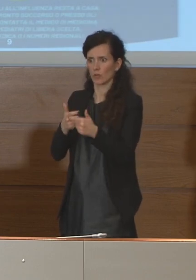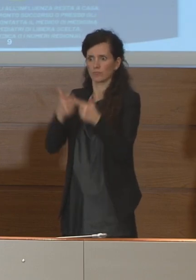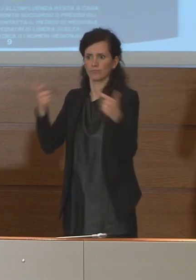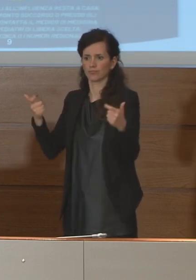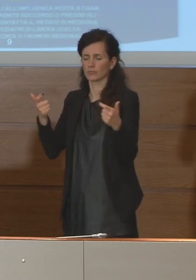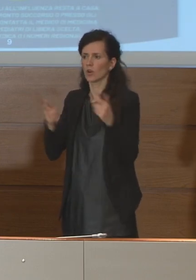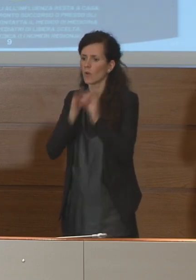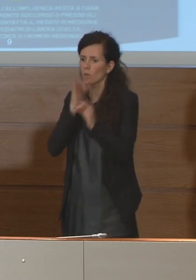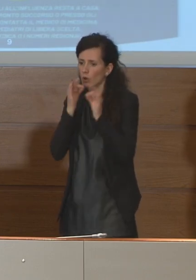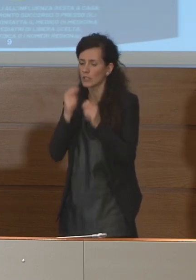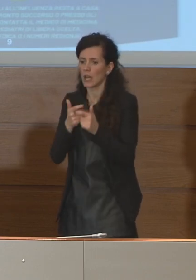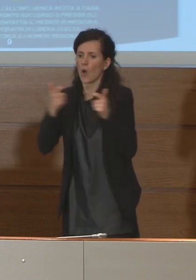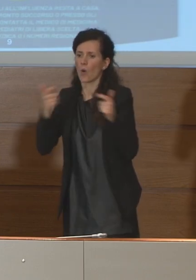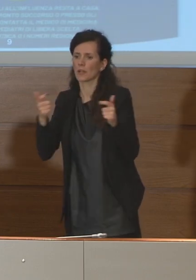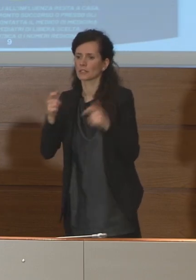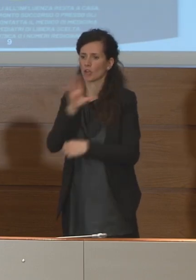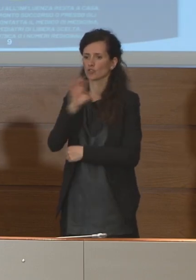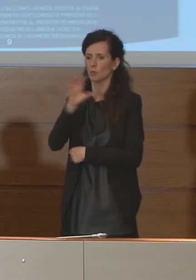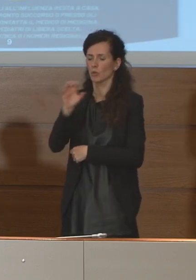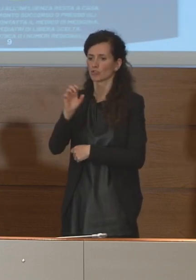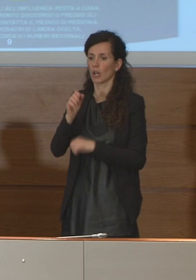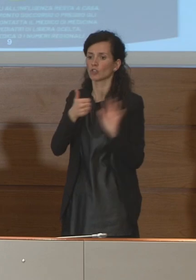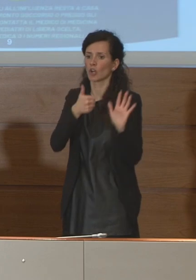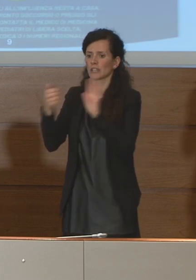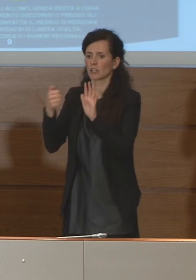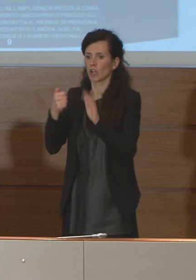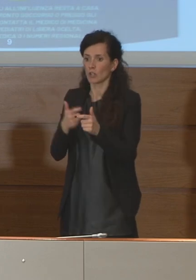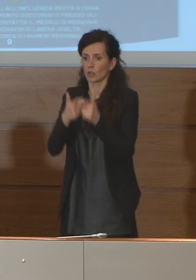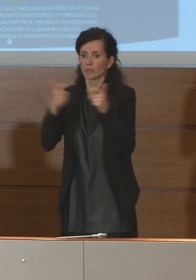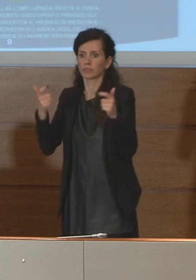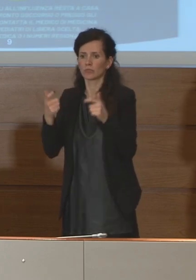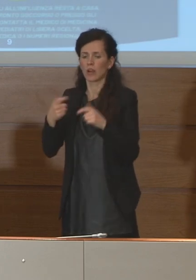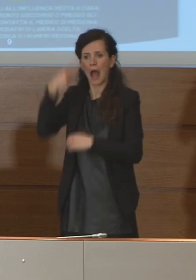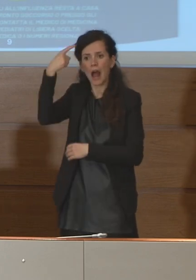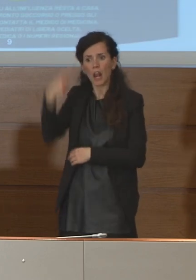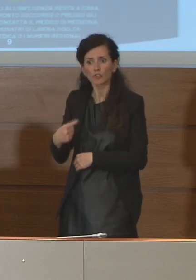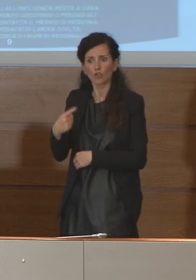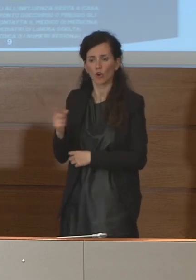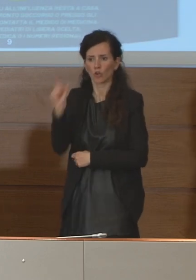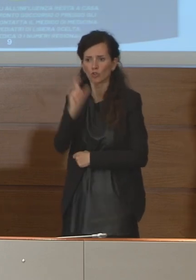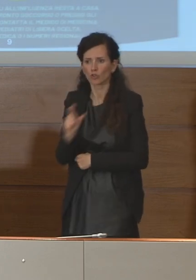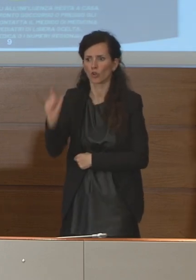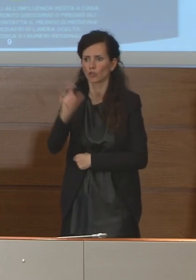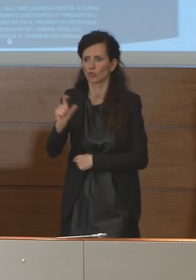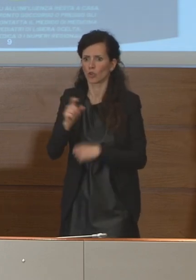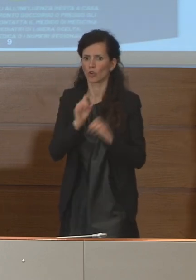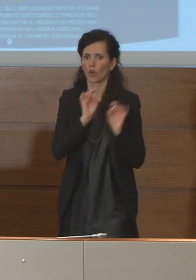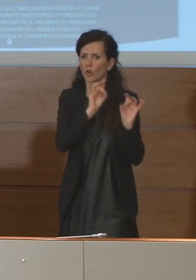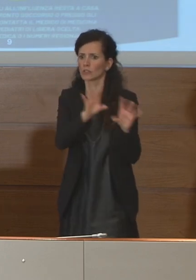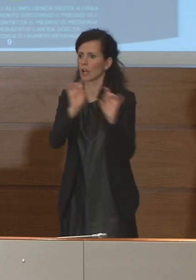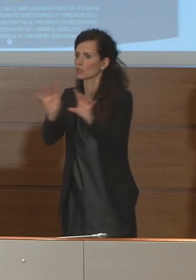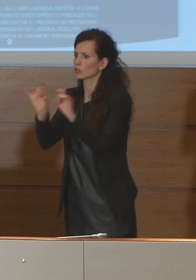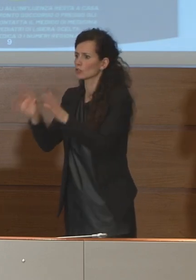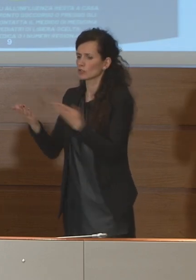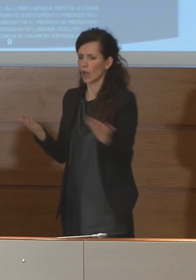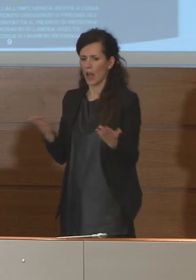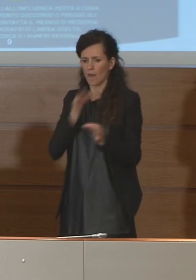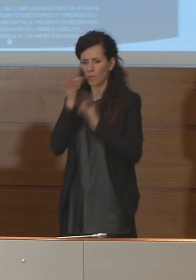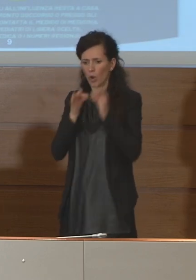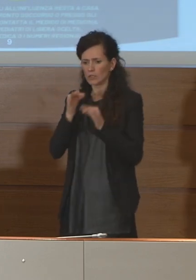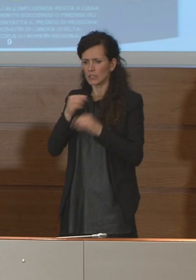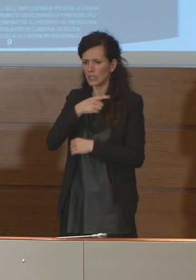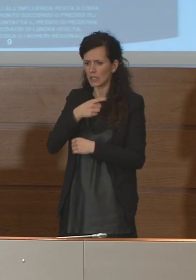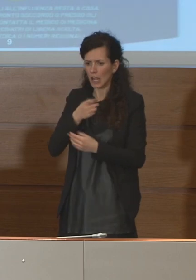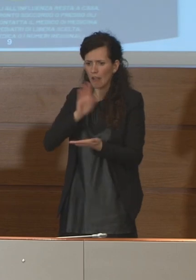se aumentiamo di 500, 600 al giorno persone contagiate vuol dire che come come possiamo valutarli questi